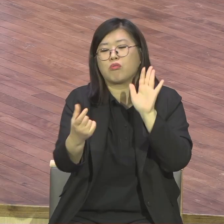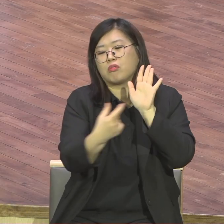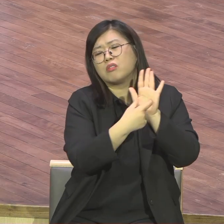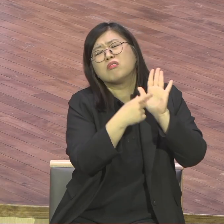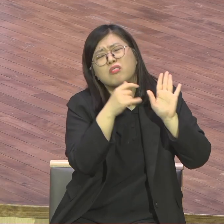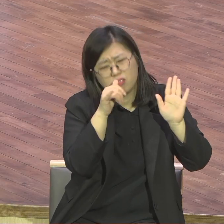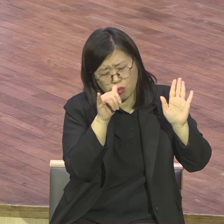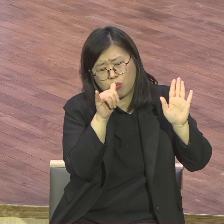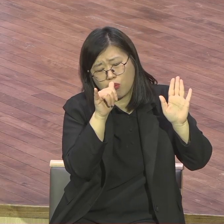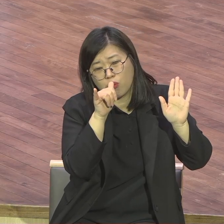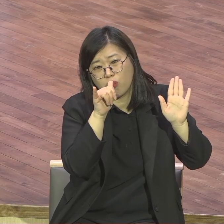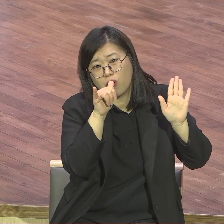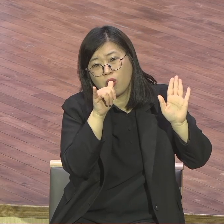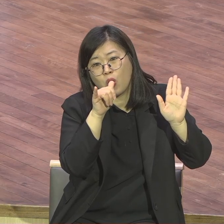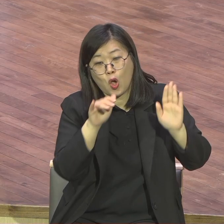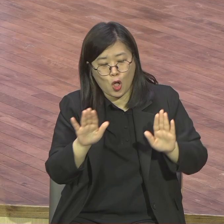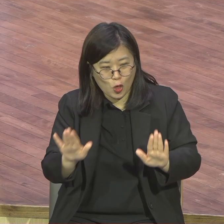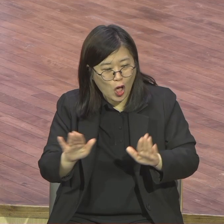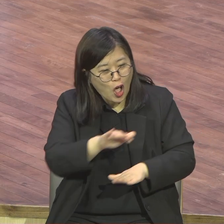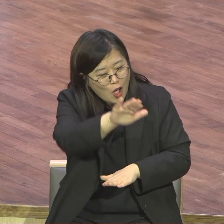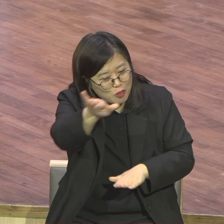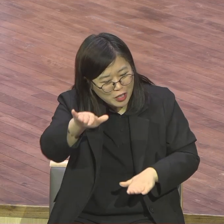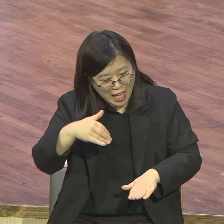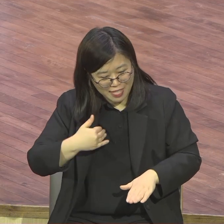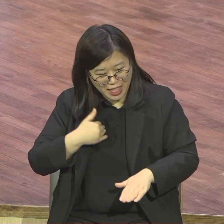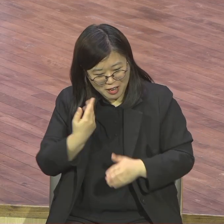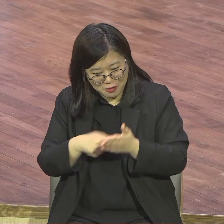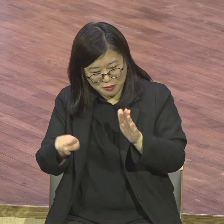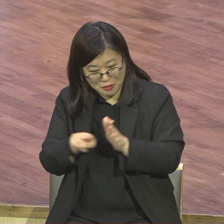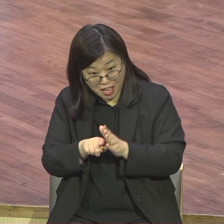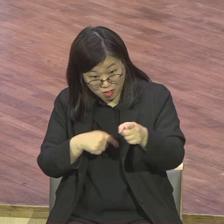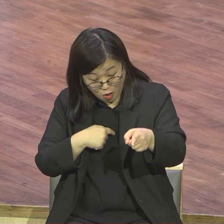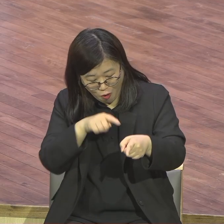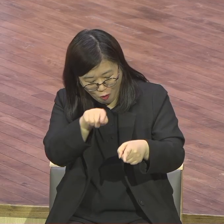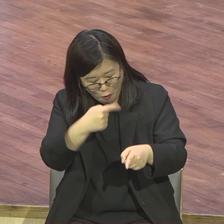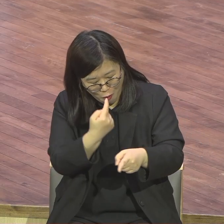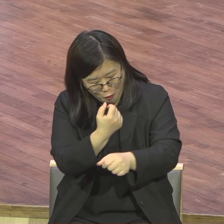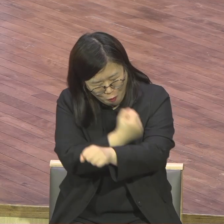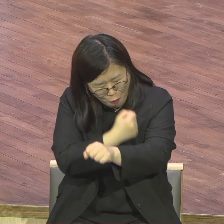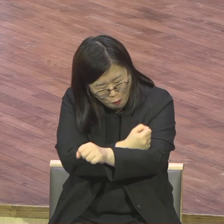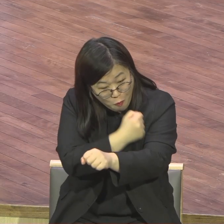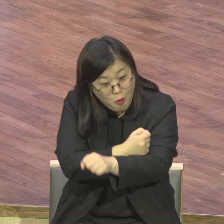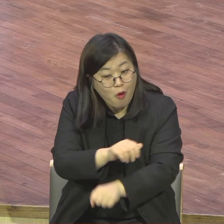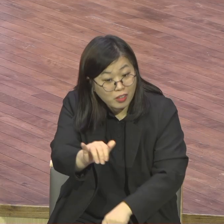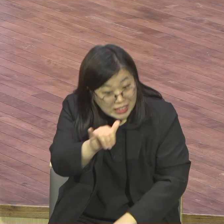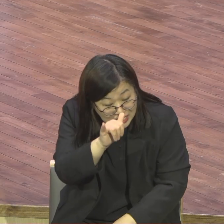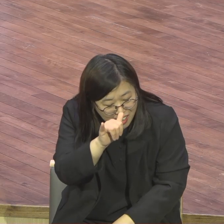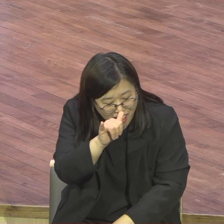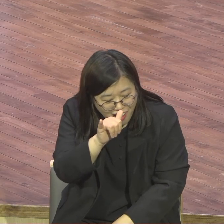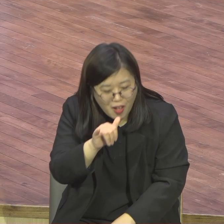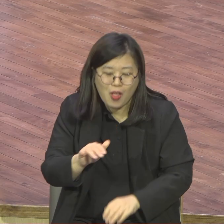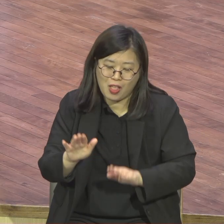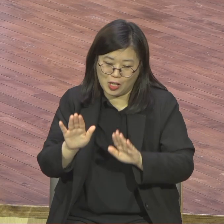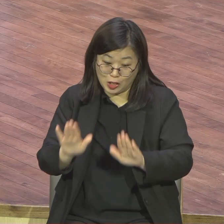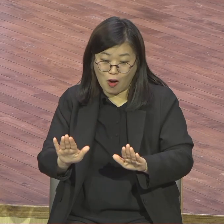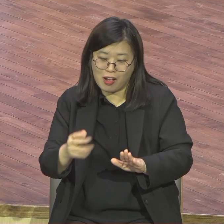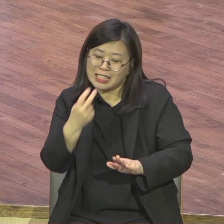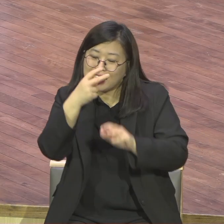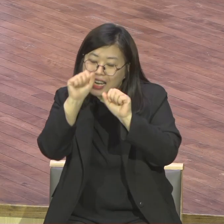금세의 백배를 받고 내 세의 영생 얻지 못할 자가 없는이라 헌신한 자에게